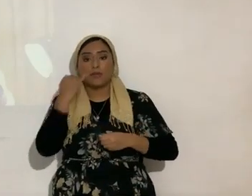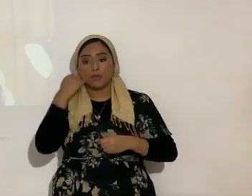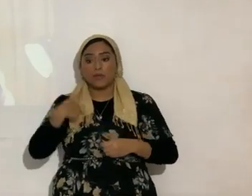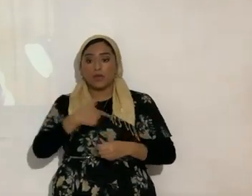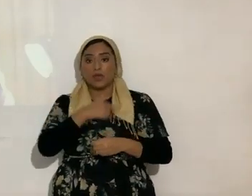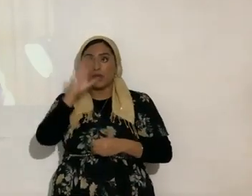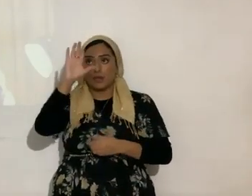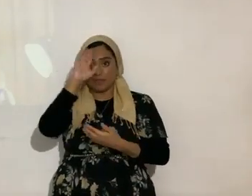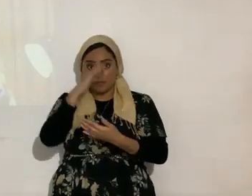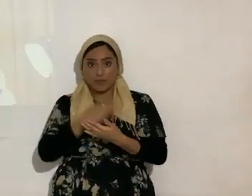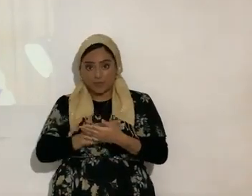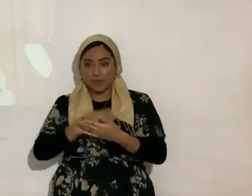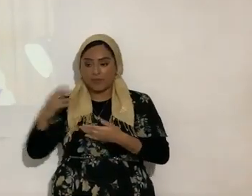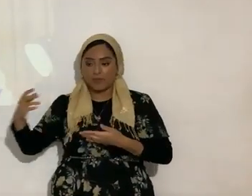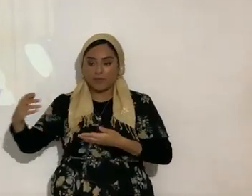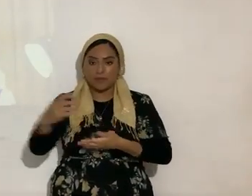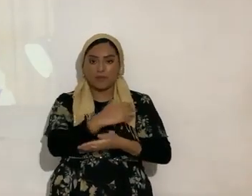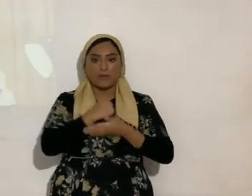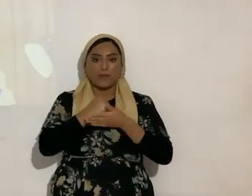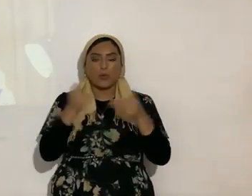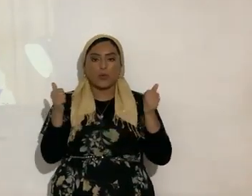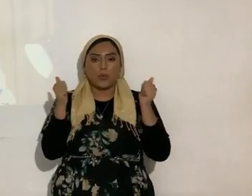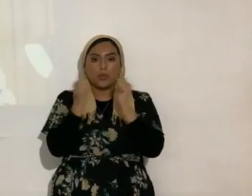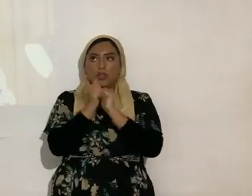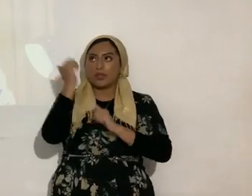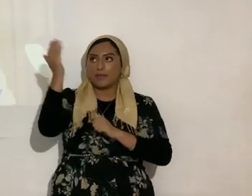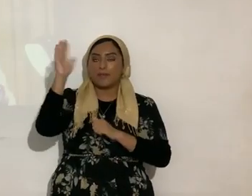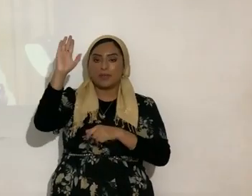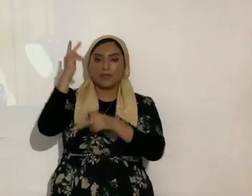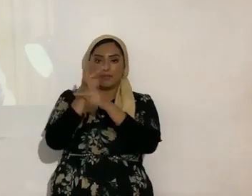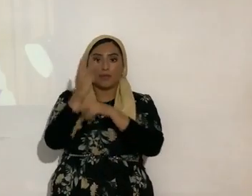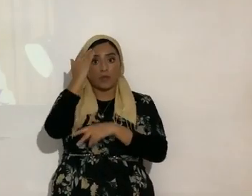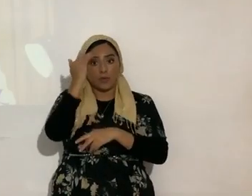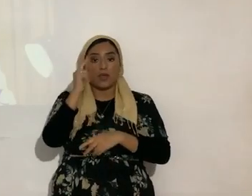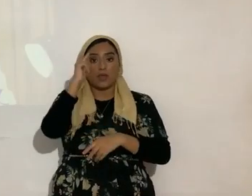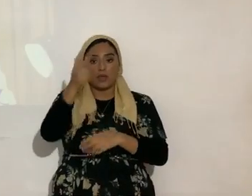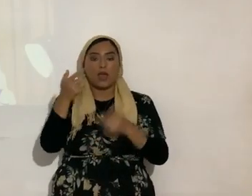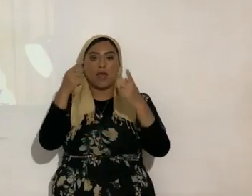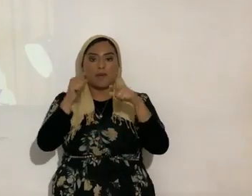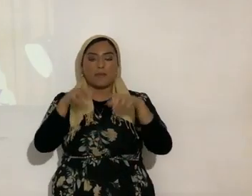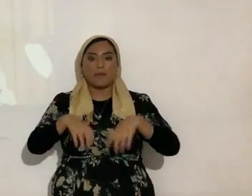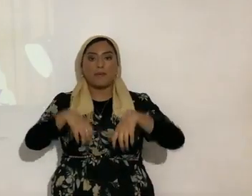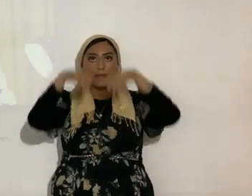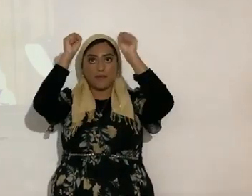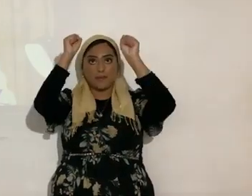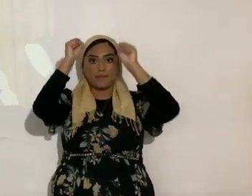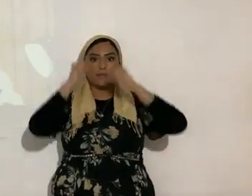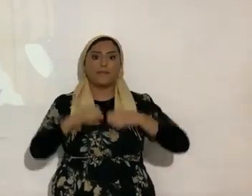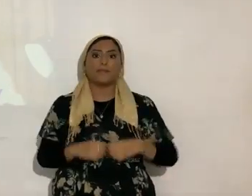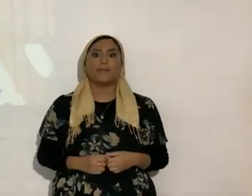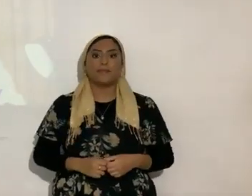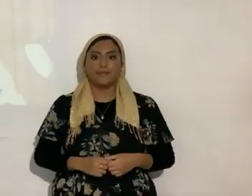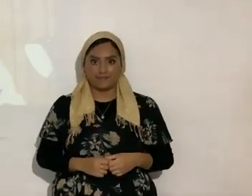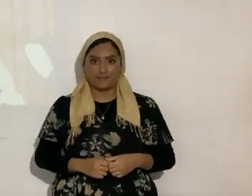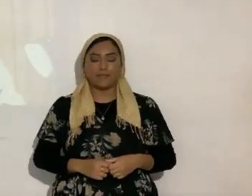¿sí? que sea suyo por eso va a ser el Natsal a ver ahora vamos a Juan